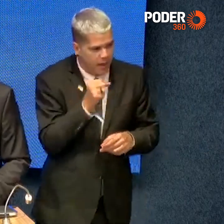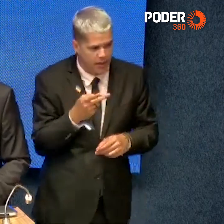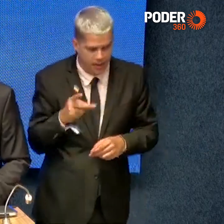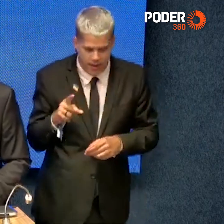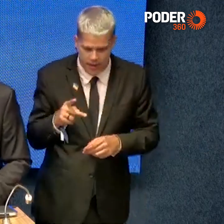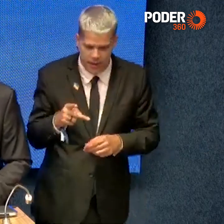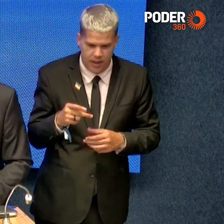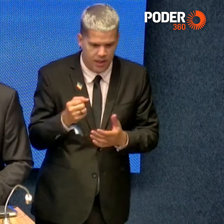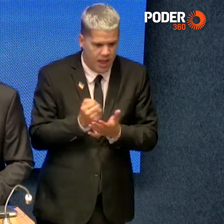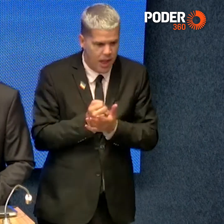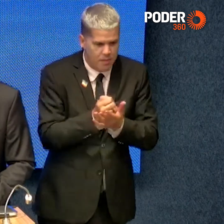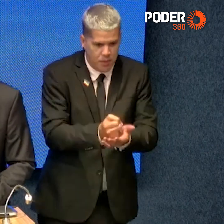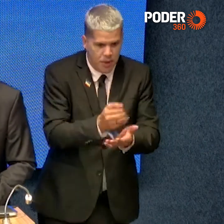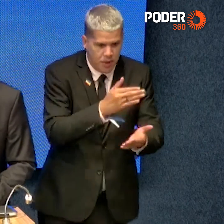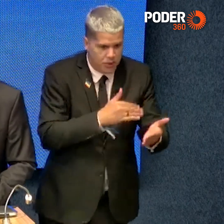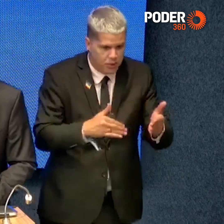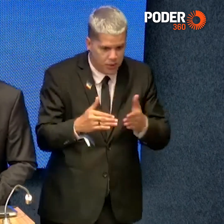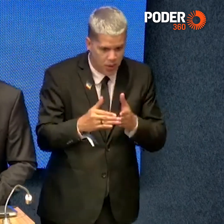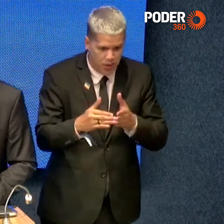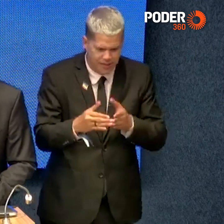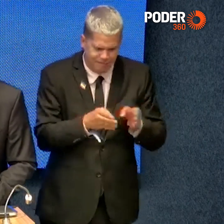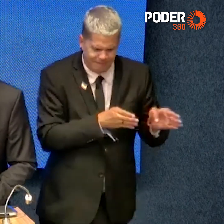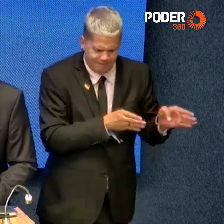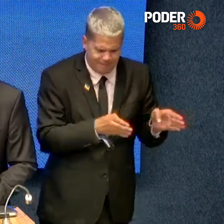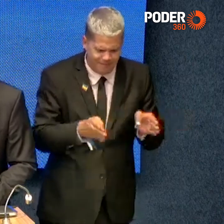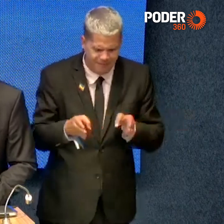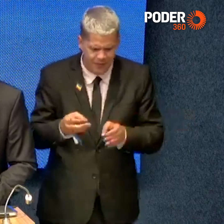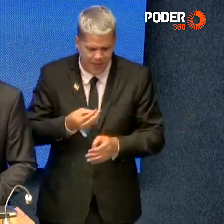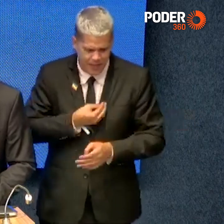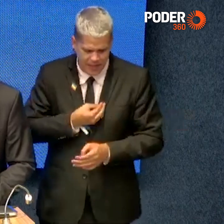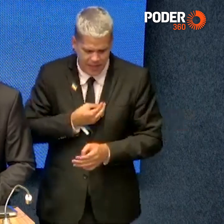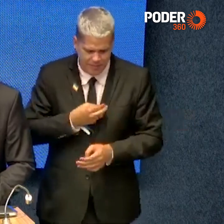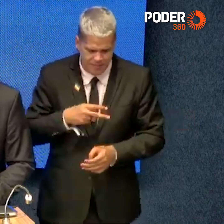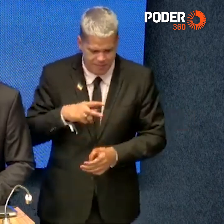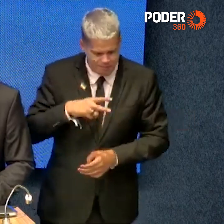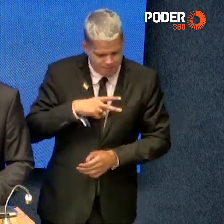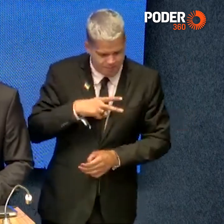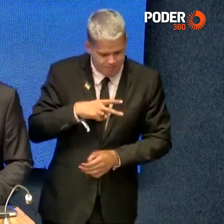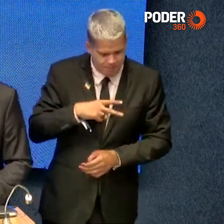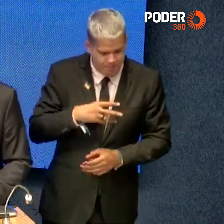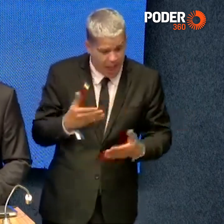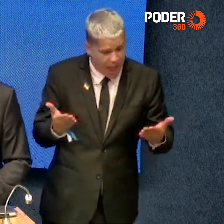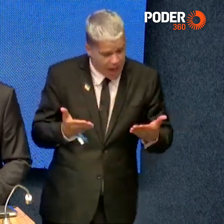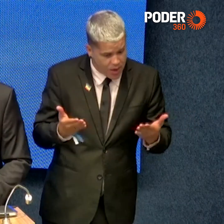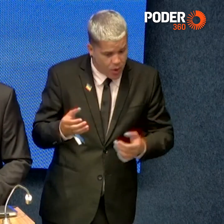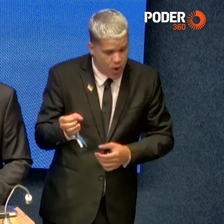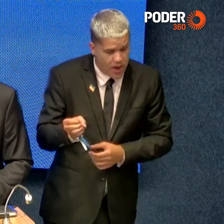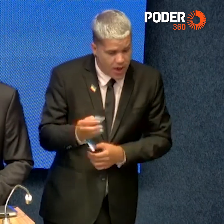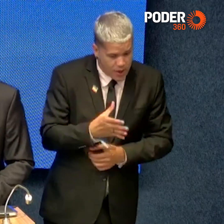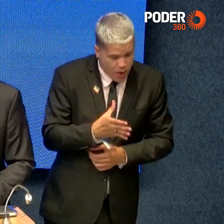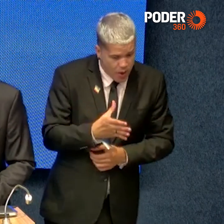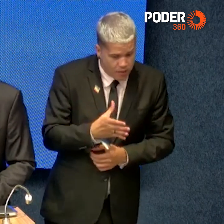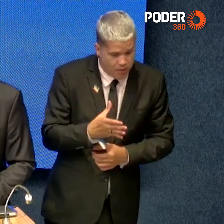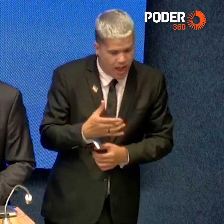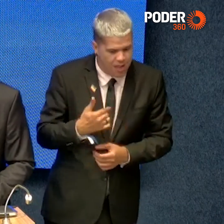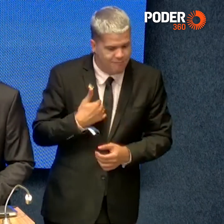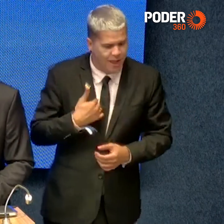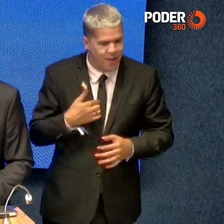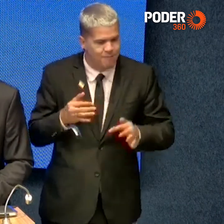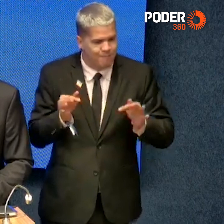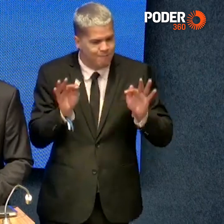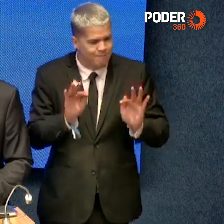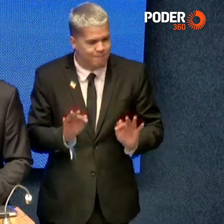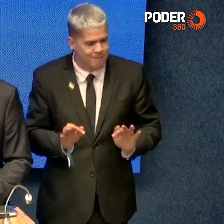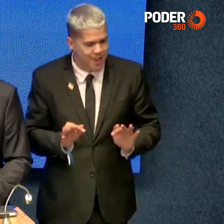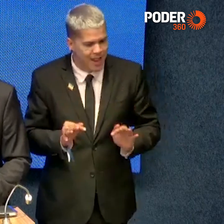trajetória pessoal e que nesta nova etapa para o qual estou otimista, disposto